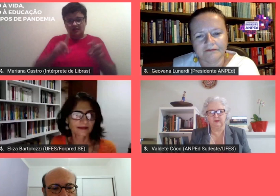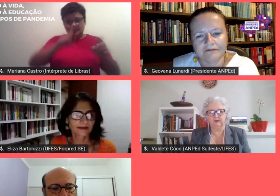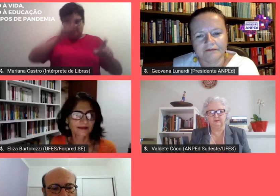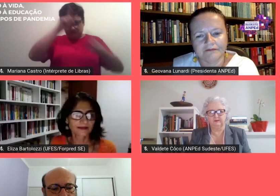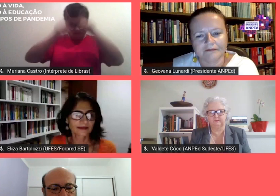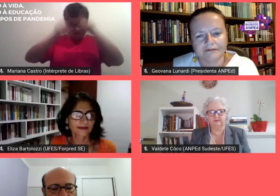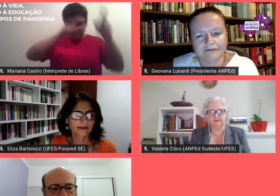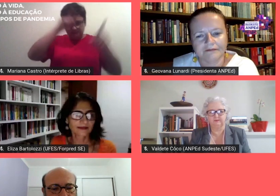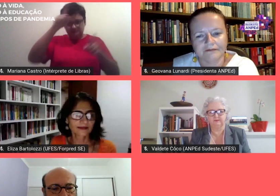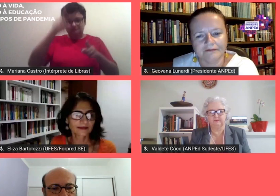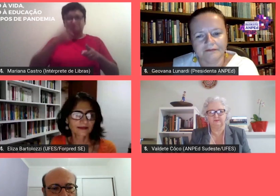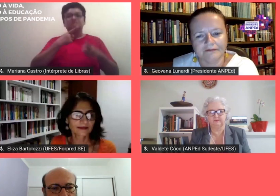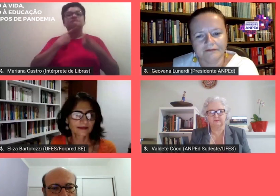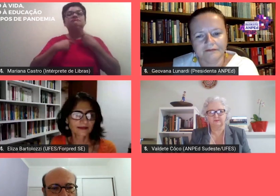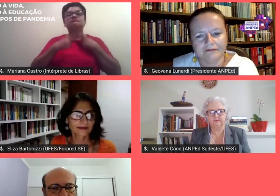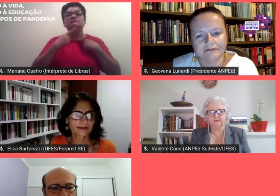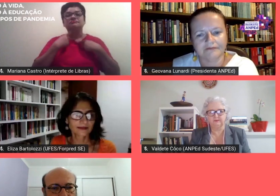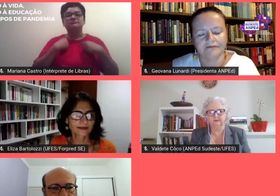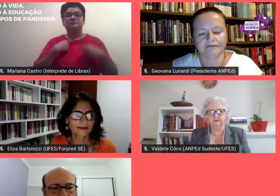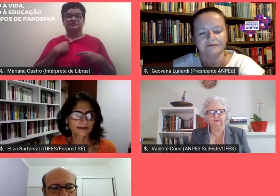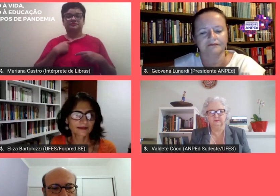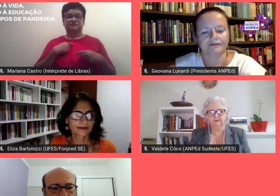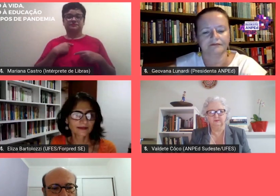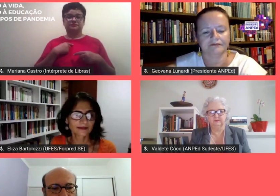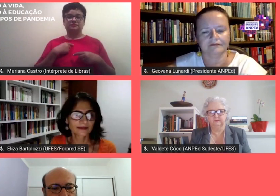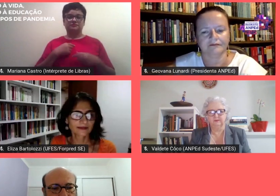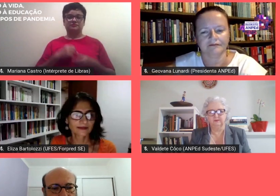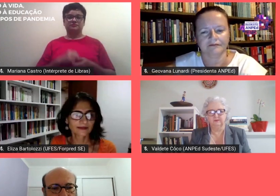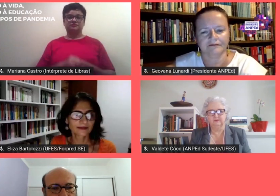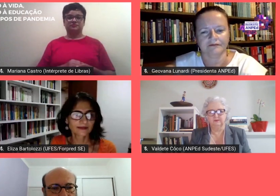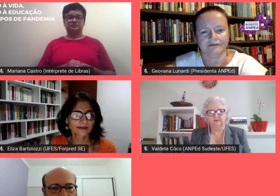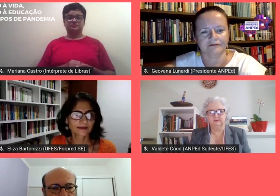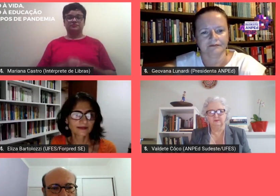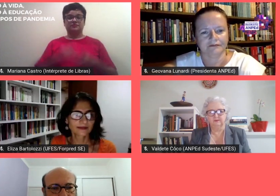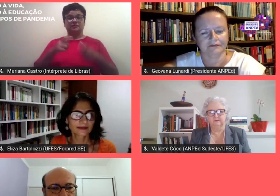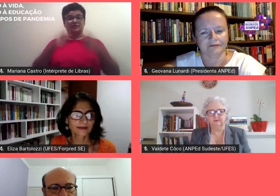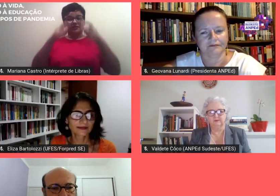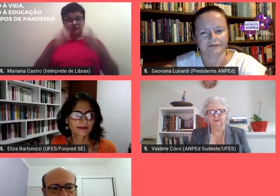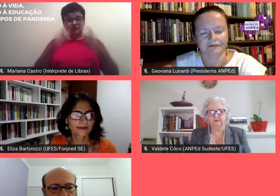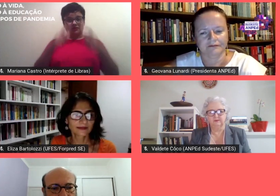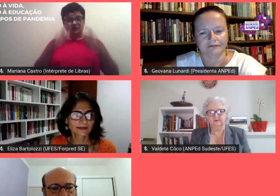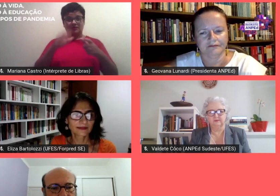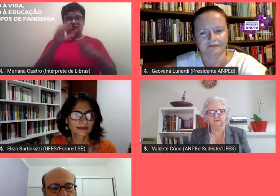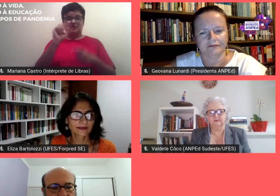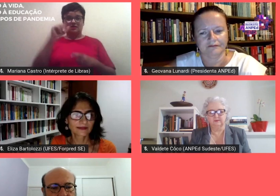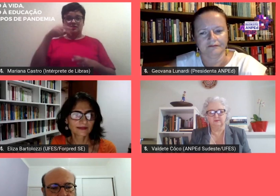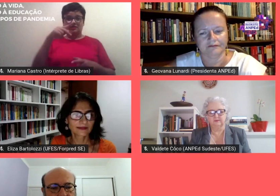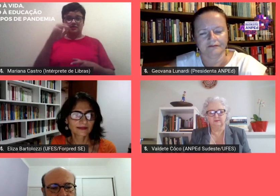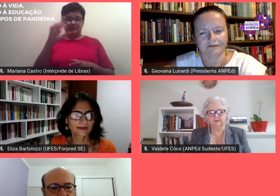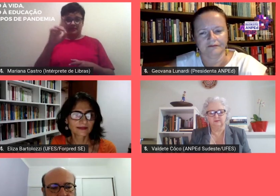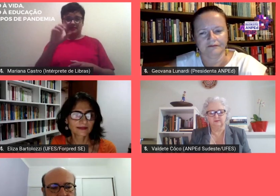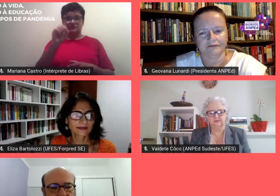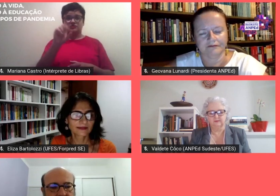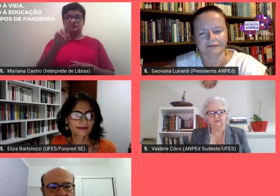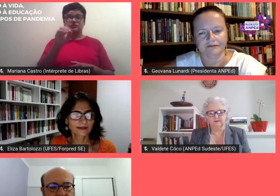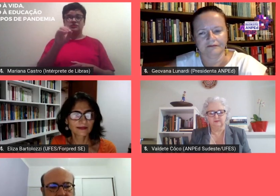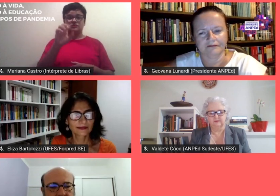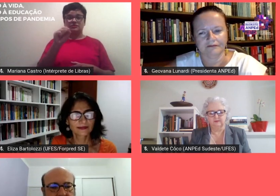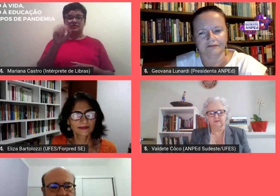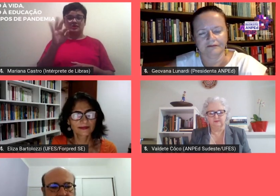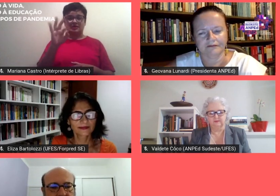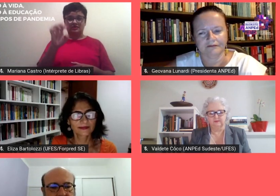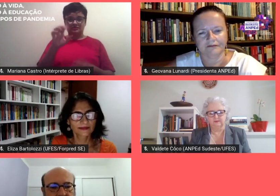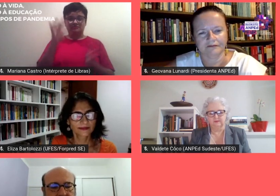e instigantes enfim a organização da Amped Sudeste tornou realidade o